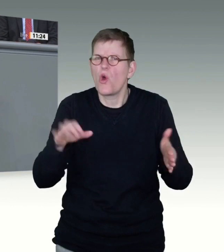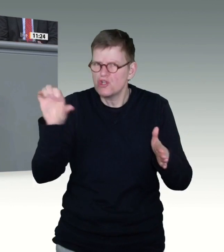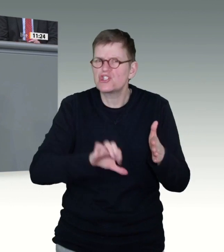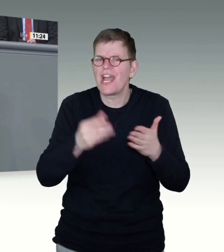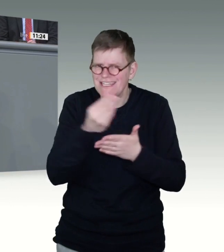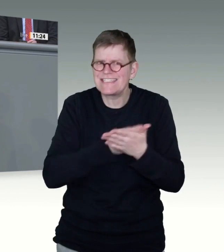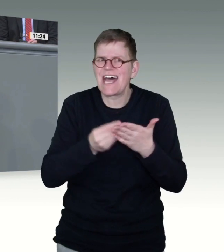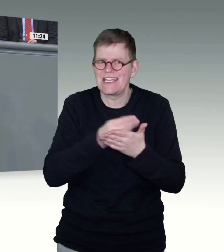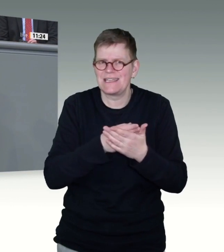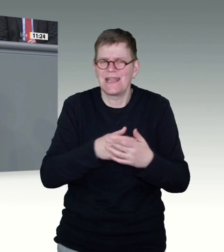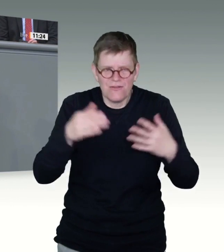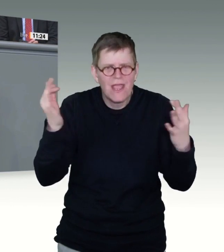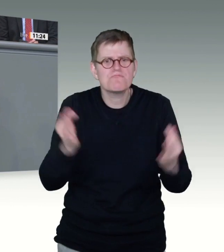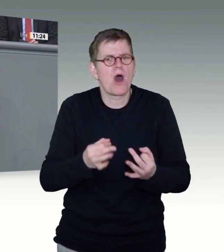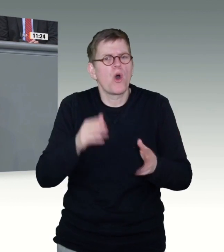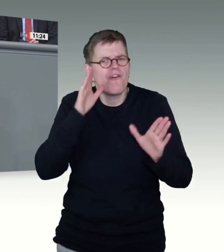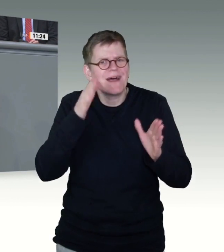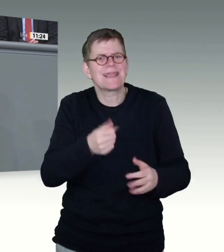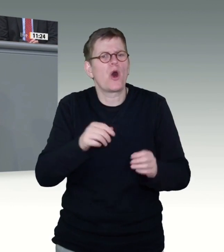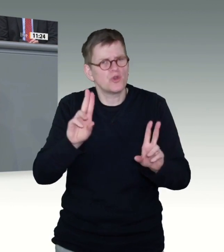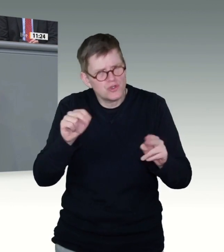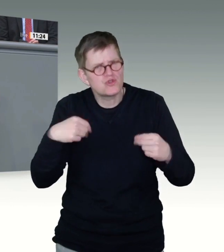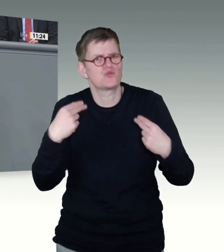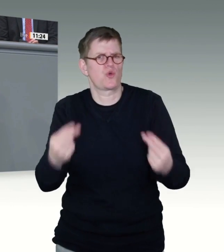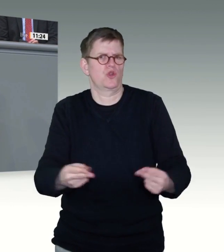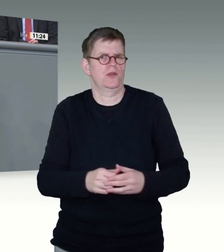Managementkonzept das voranbringen. Und da ist unser Impfportal eine gute Sache.